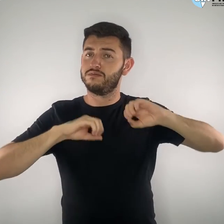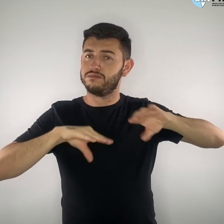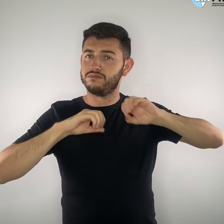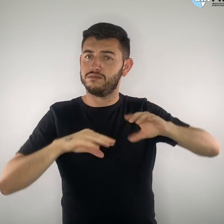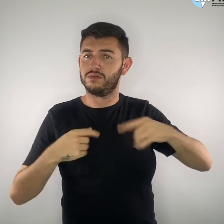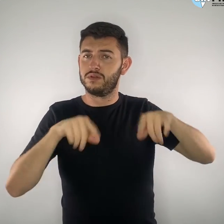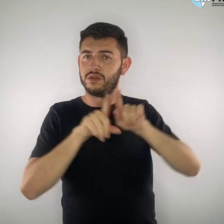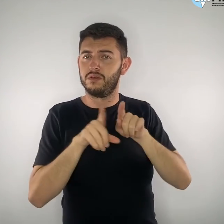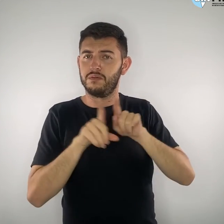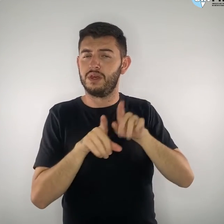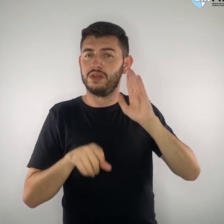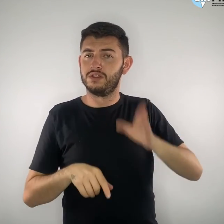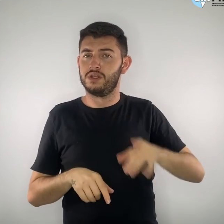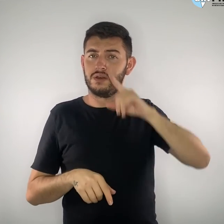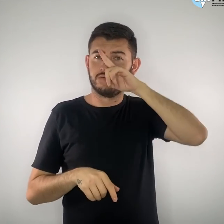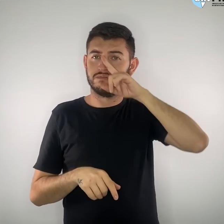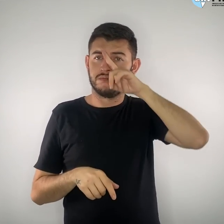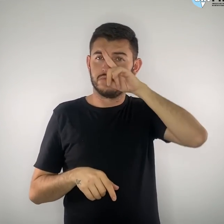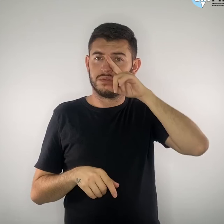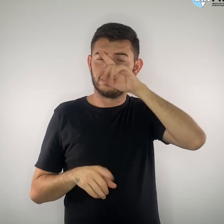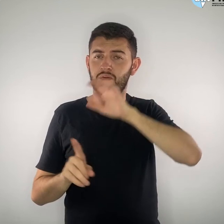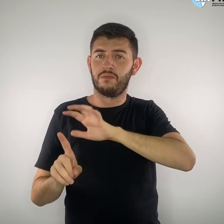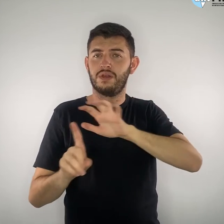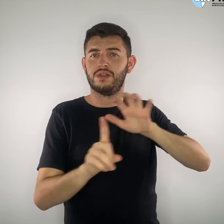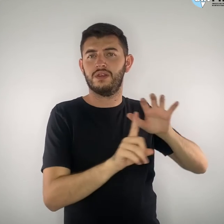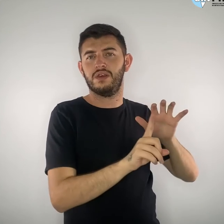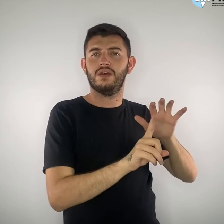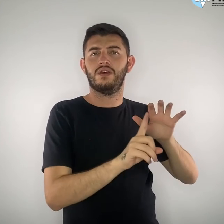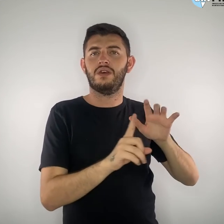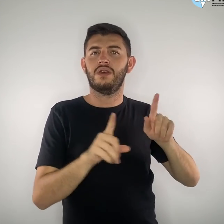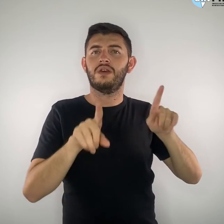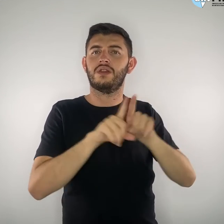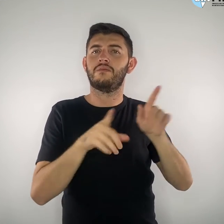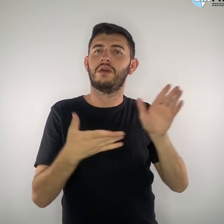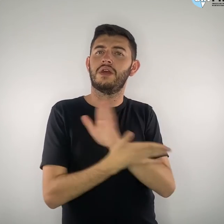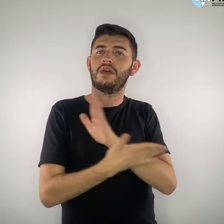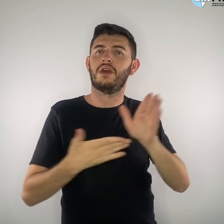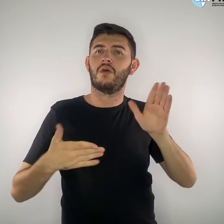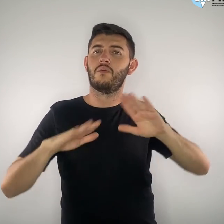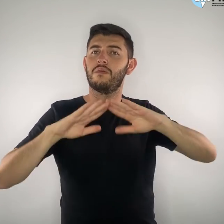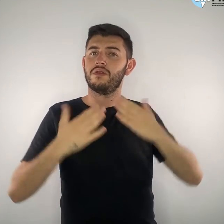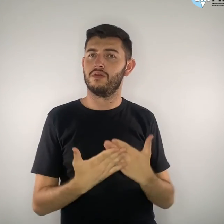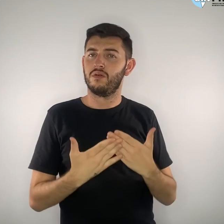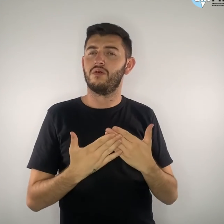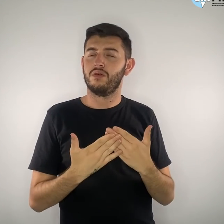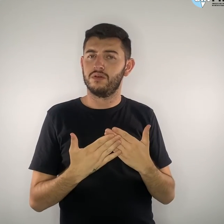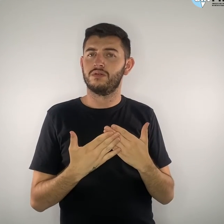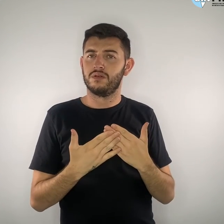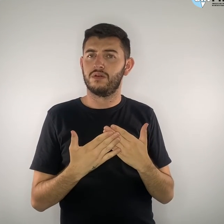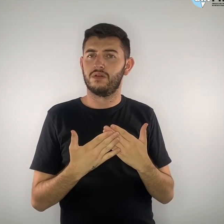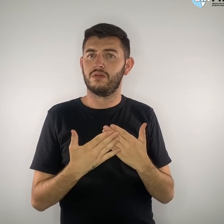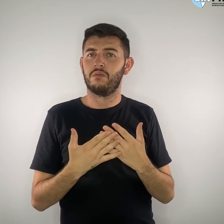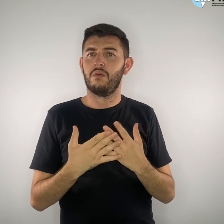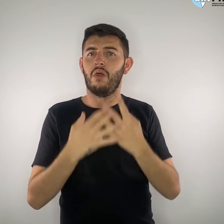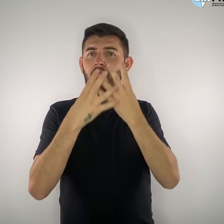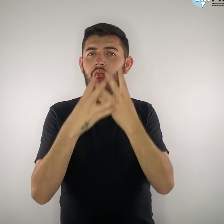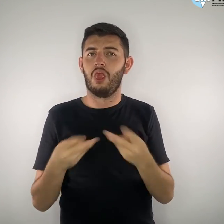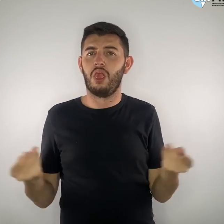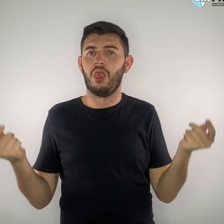ameaçadas, perseguidas e, em algumas escolas, até mesmo extintas por esse movimento